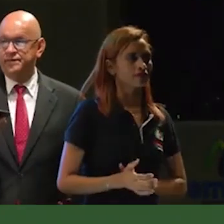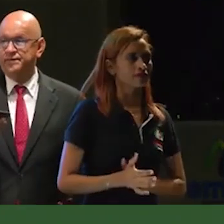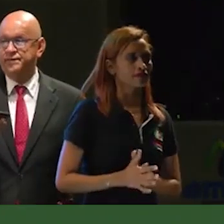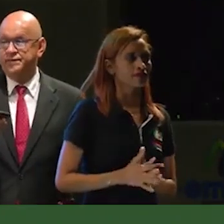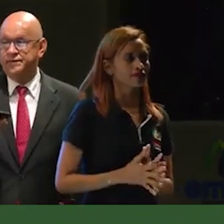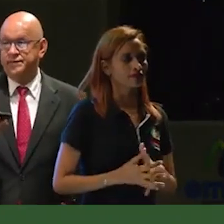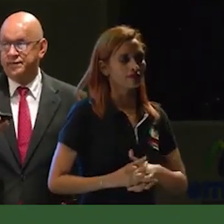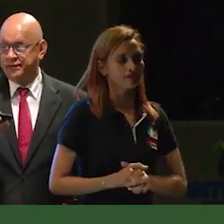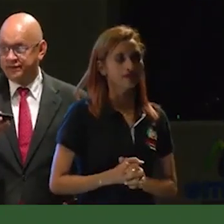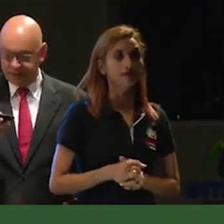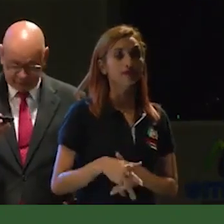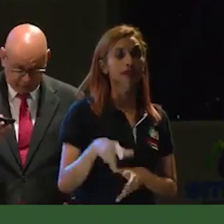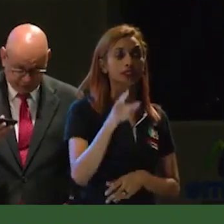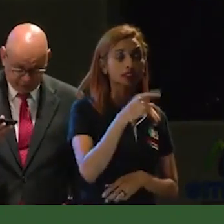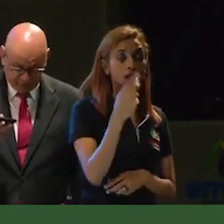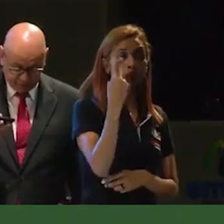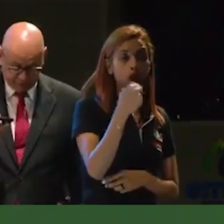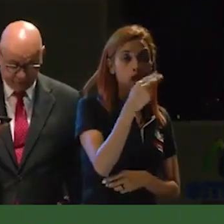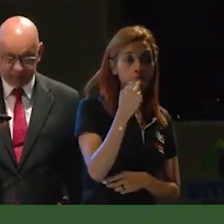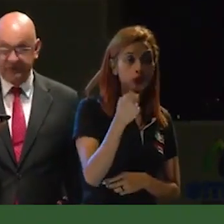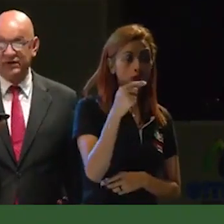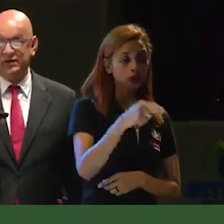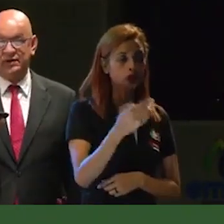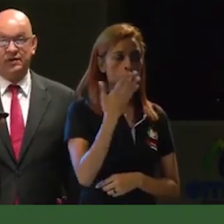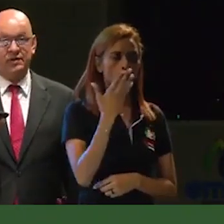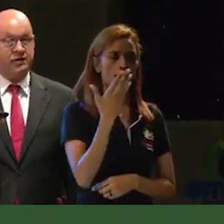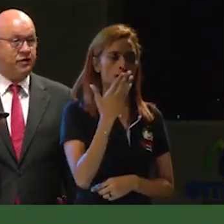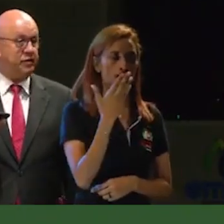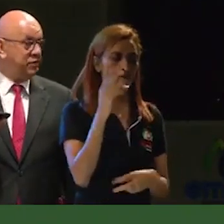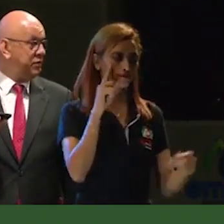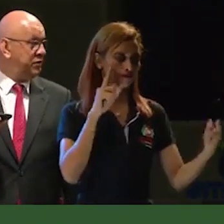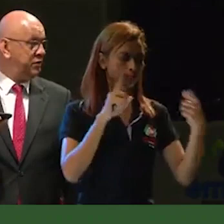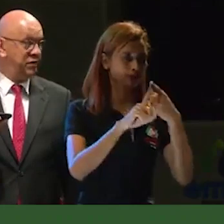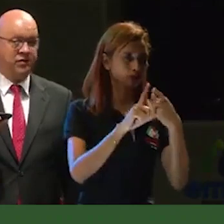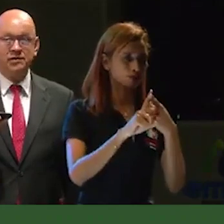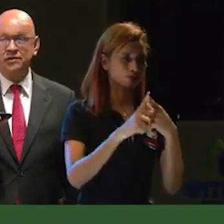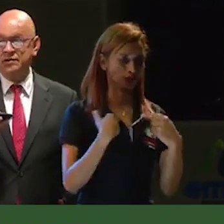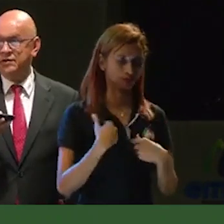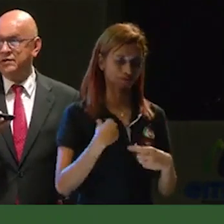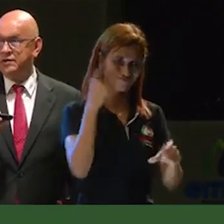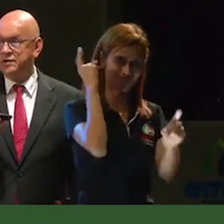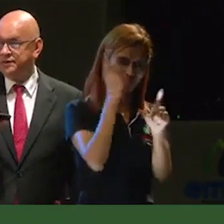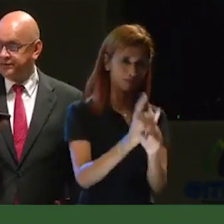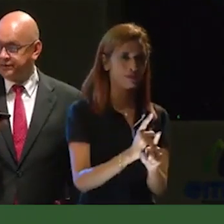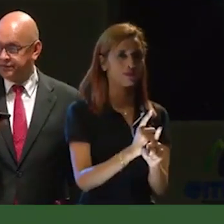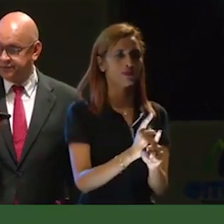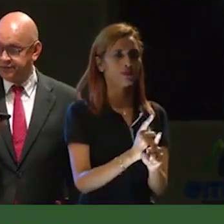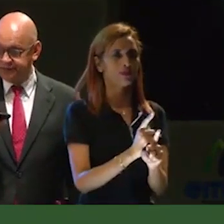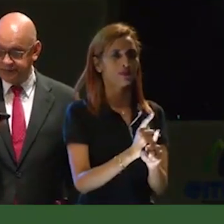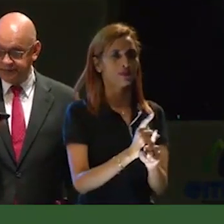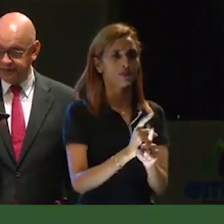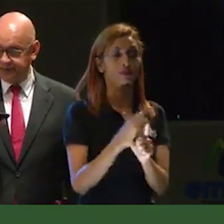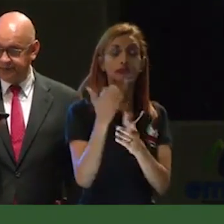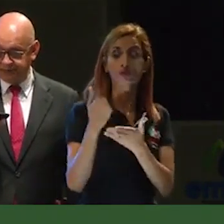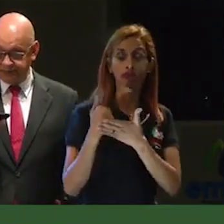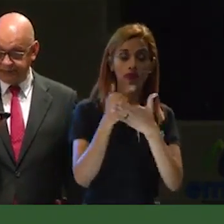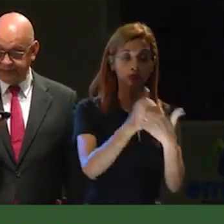Esa misión y compromiso con mi pueblo, las he cumplido. Con la ayuda